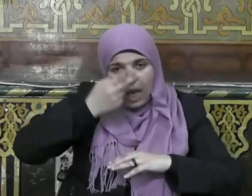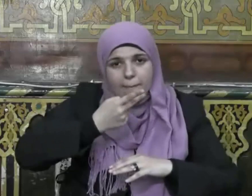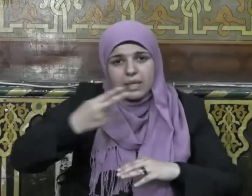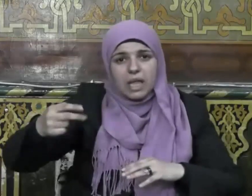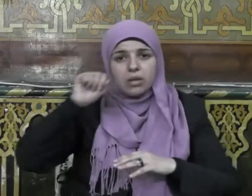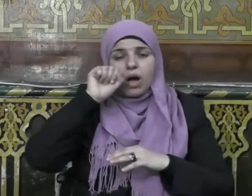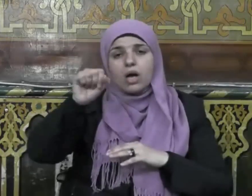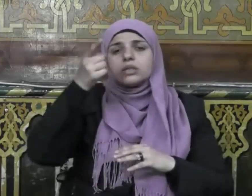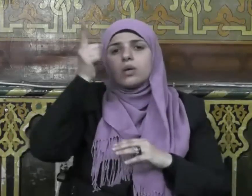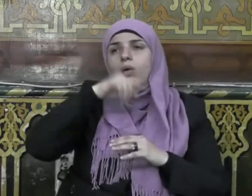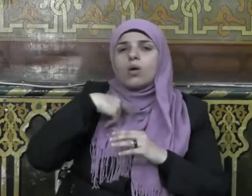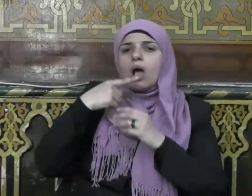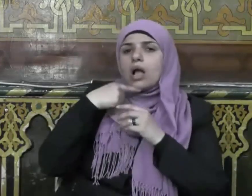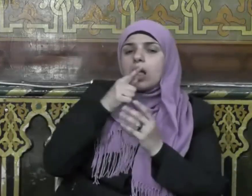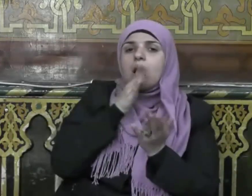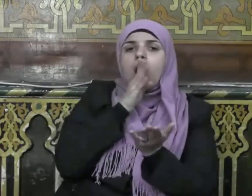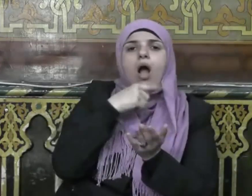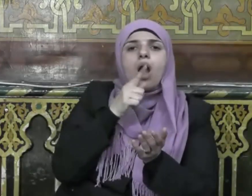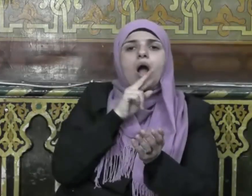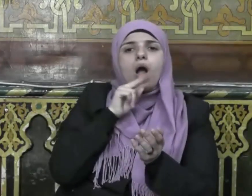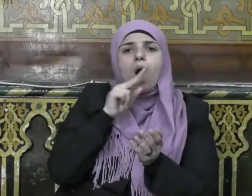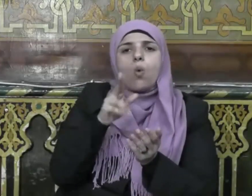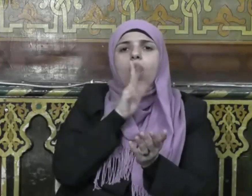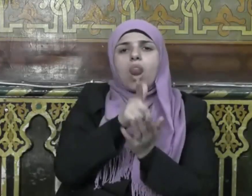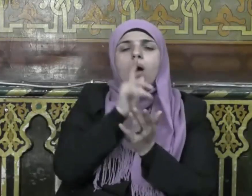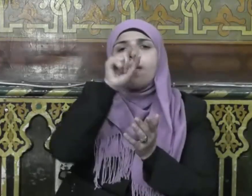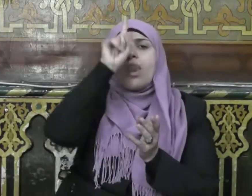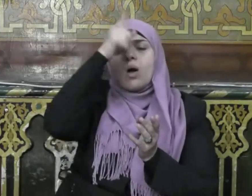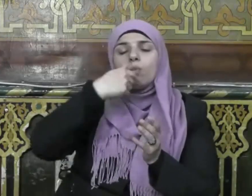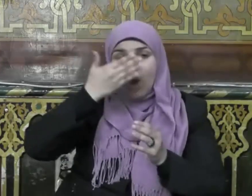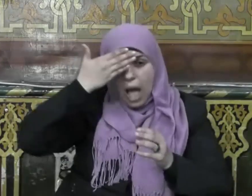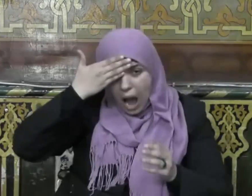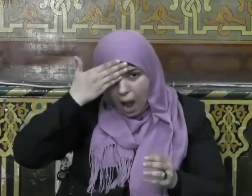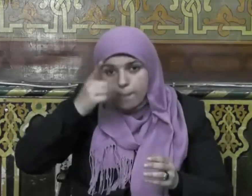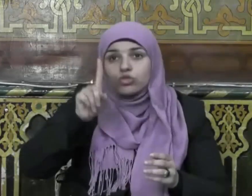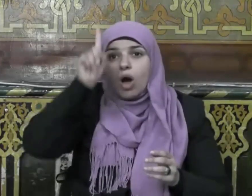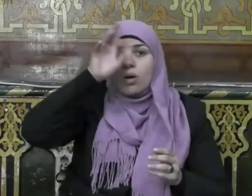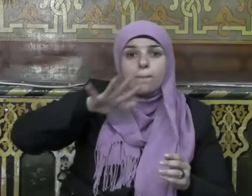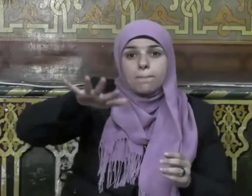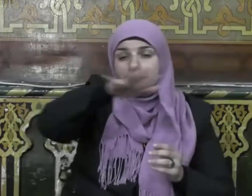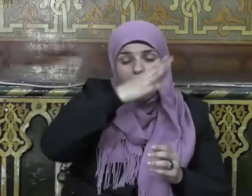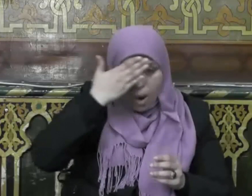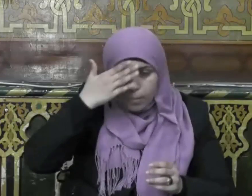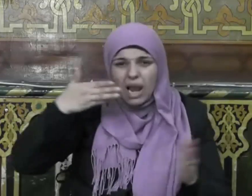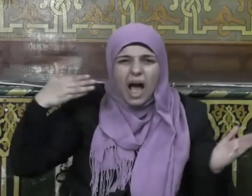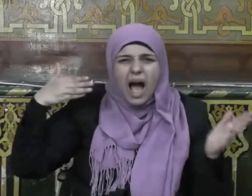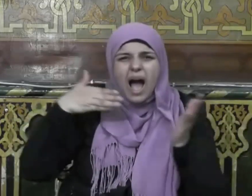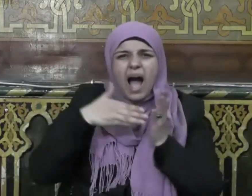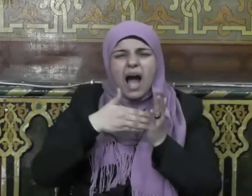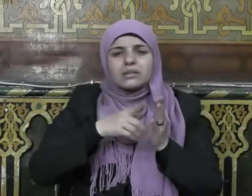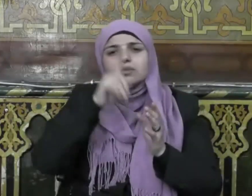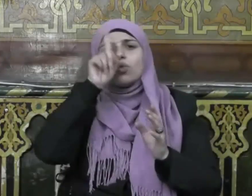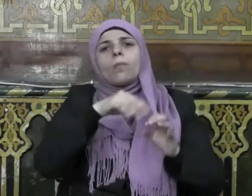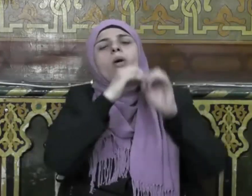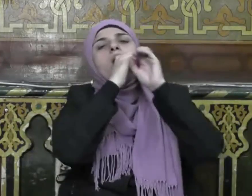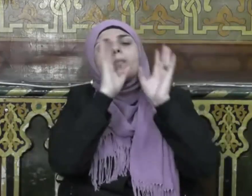هو امتثال لقول الحق سبحانه واعبد ربك حتى يأتيك اليقين وامتثال